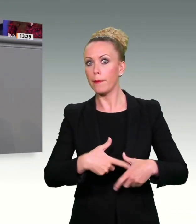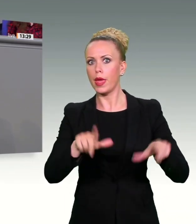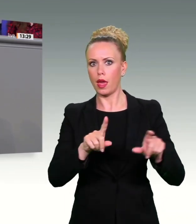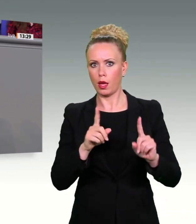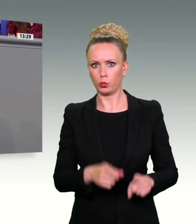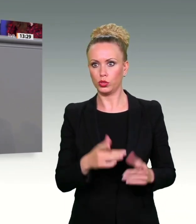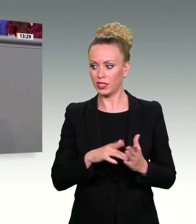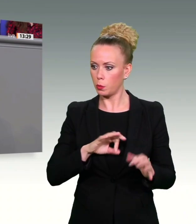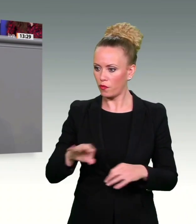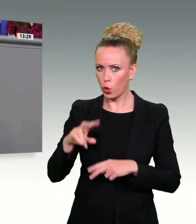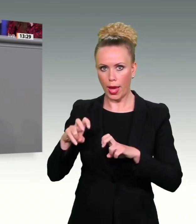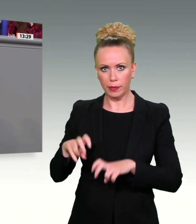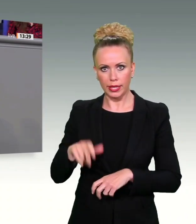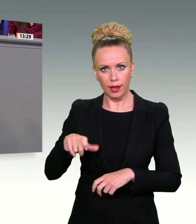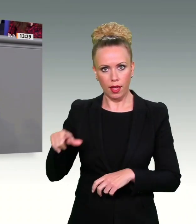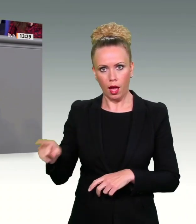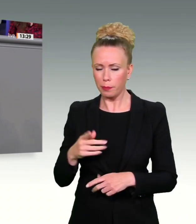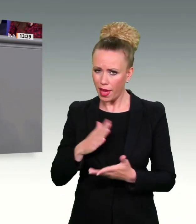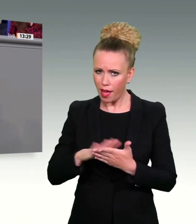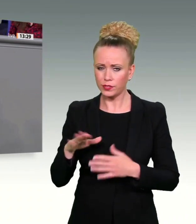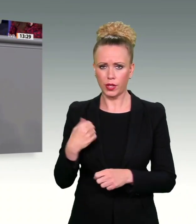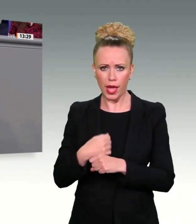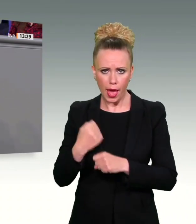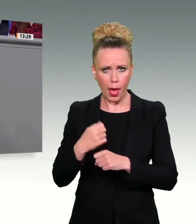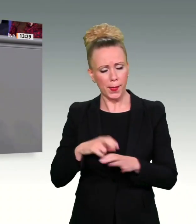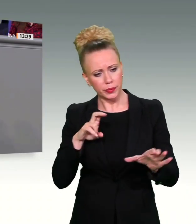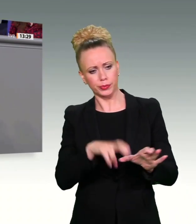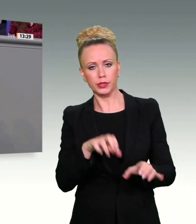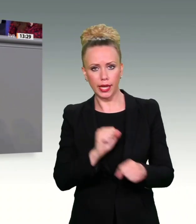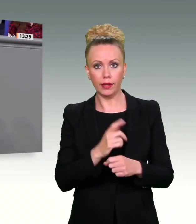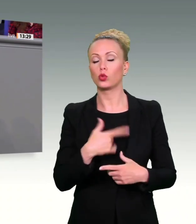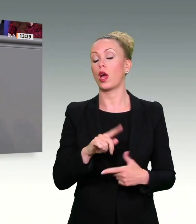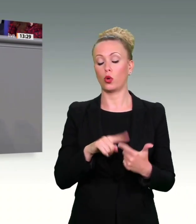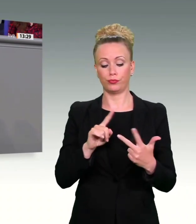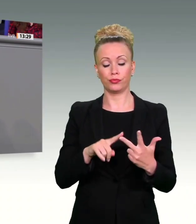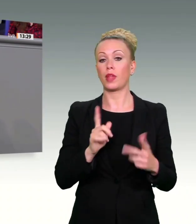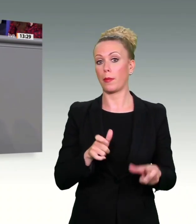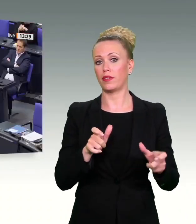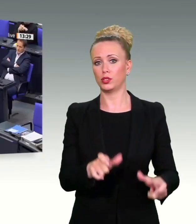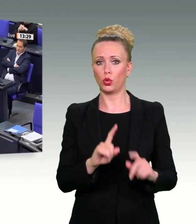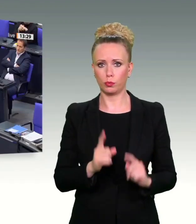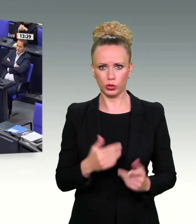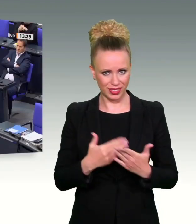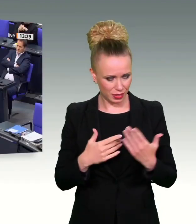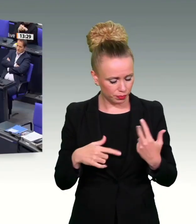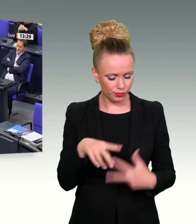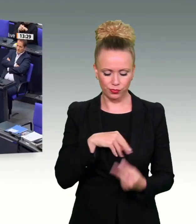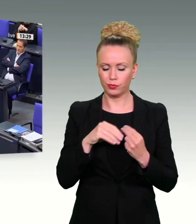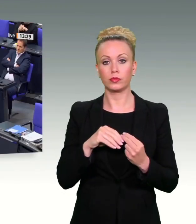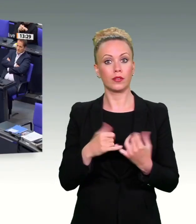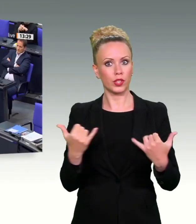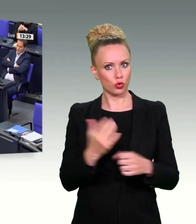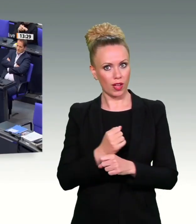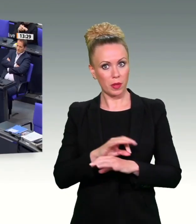zu erleichtern und wirksam Prävention zu leisten. Alle drei Punkte sind am besten zu erreichen, sind am